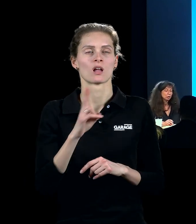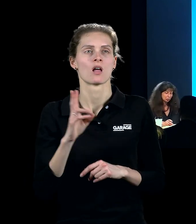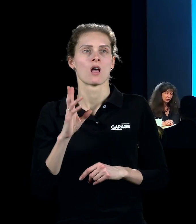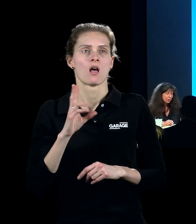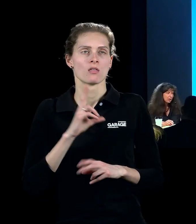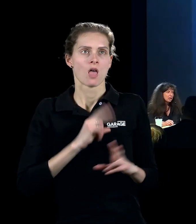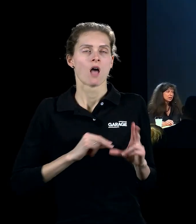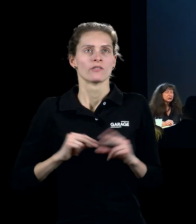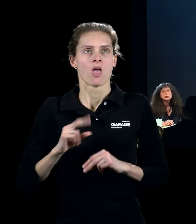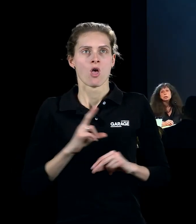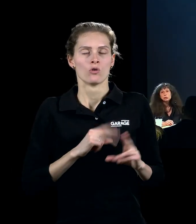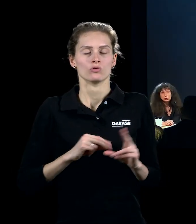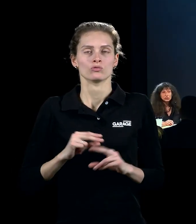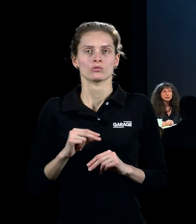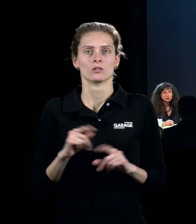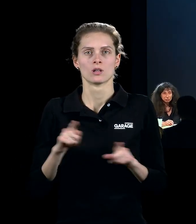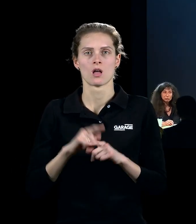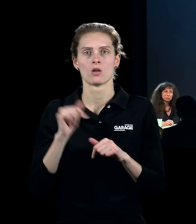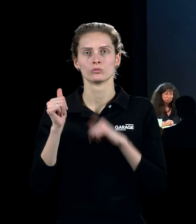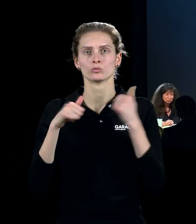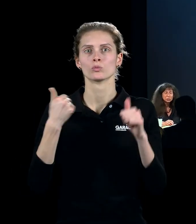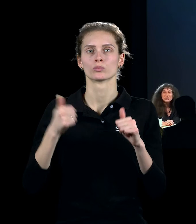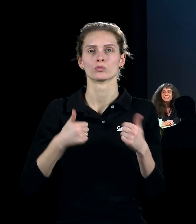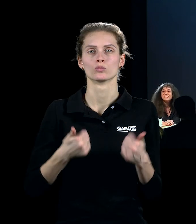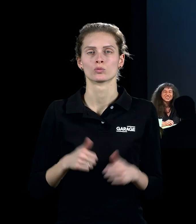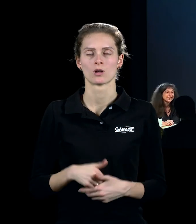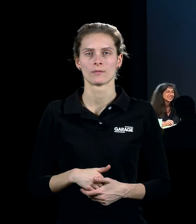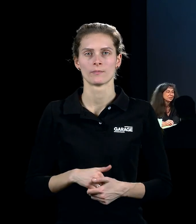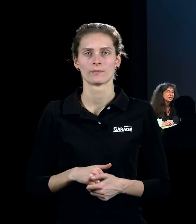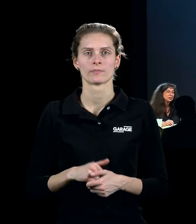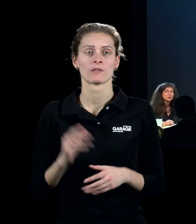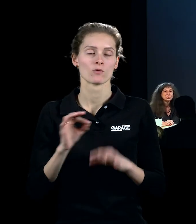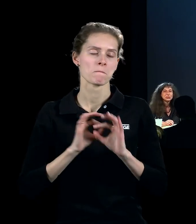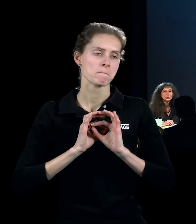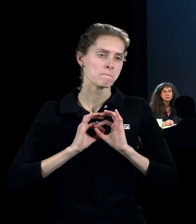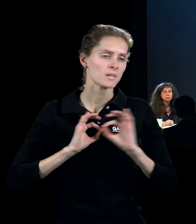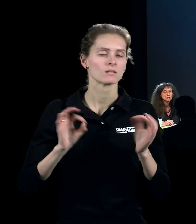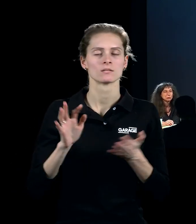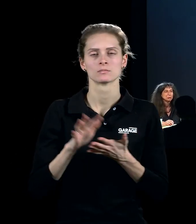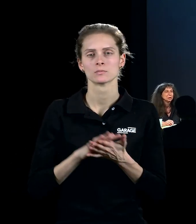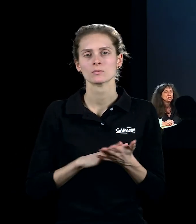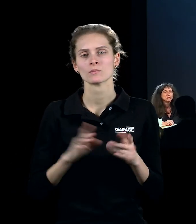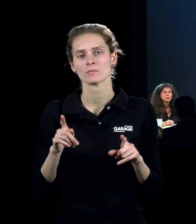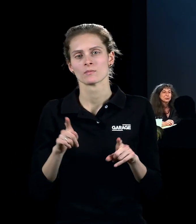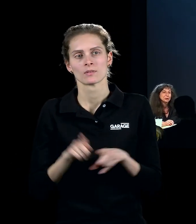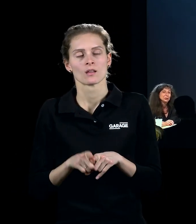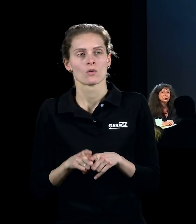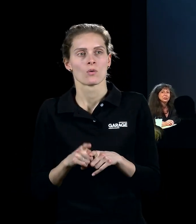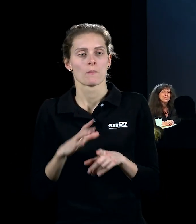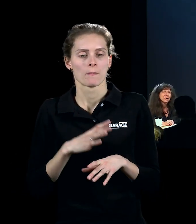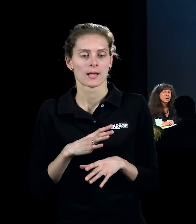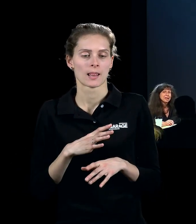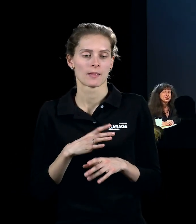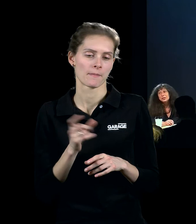скульптуру, которая, естественно, пользуясь, естественно, это всё прекрасно проходит, он даже делает, у него был такой небольшой период, когда он